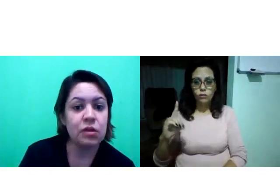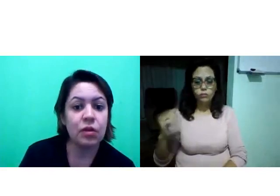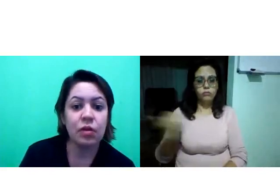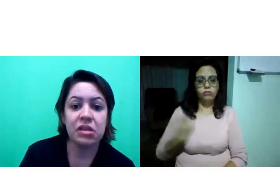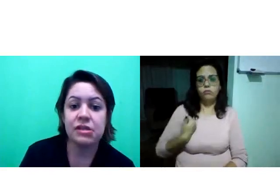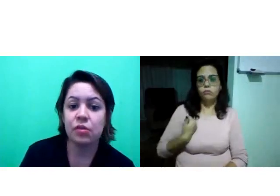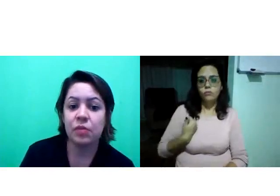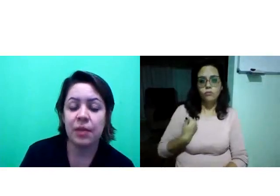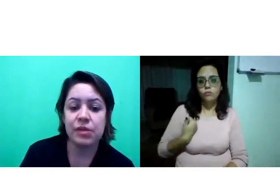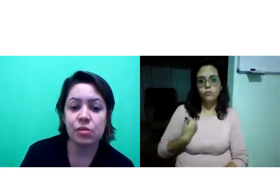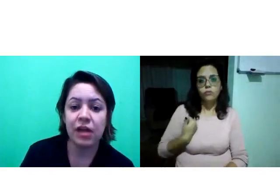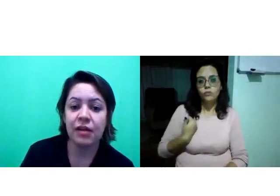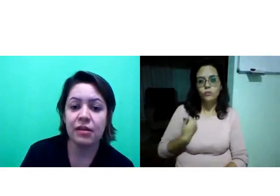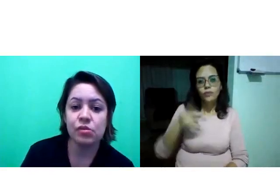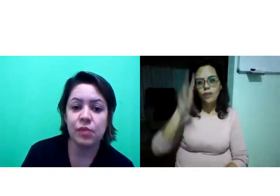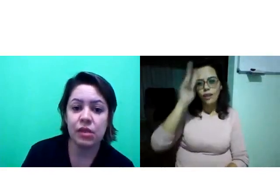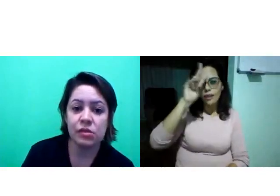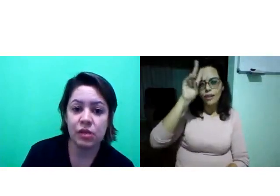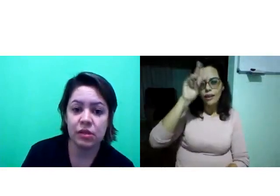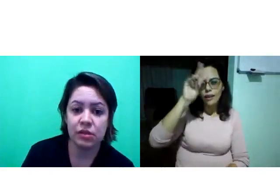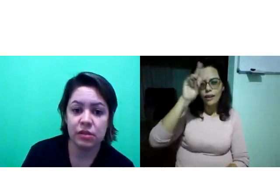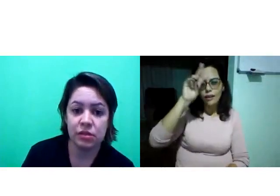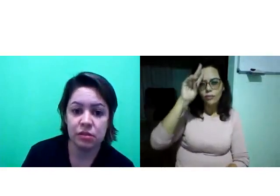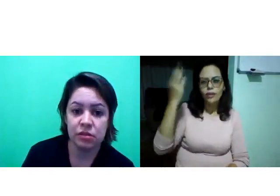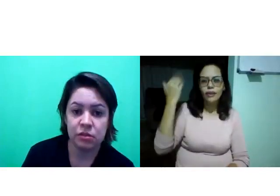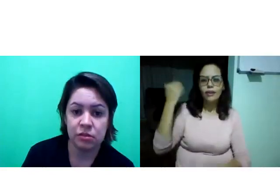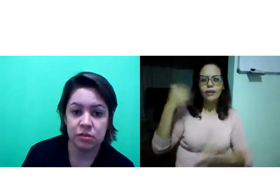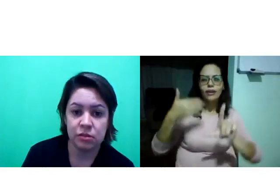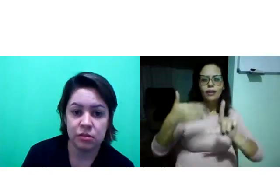Então, a coordenação não me repassou nada sobre isso ainda.